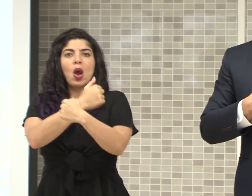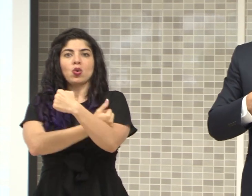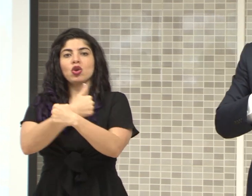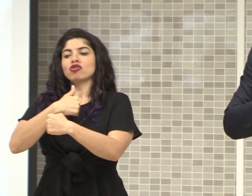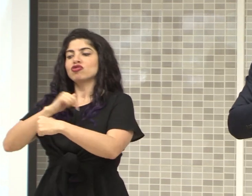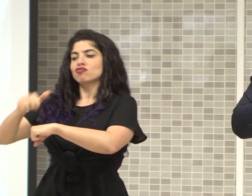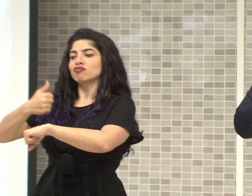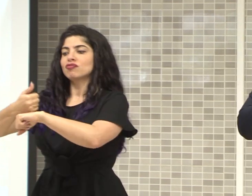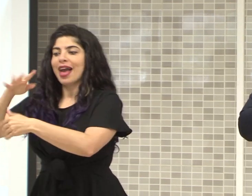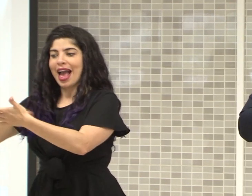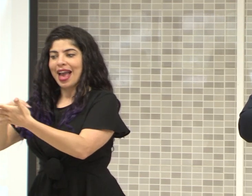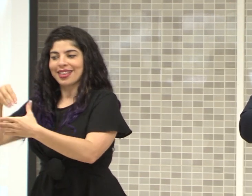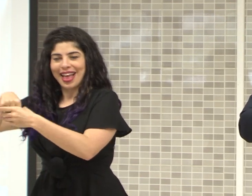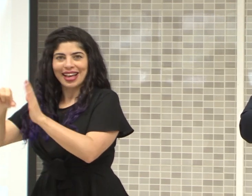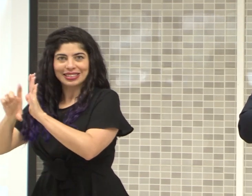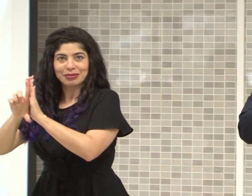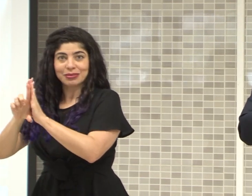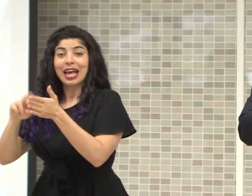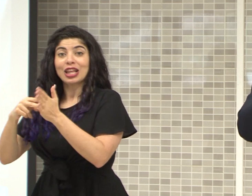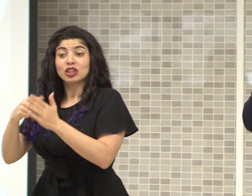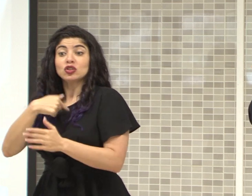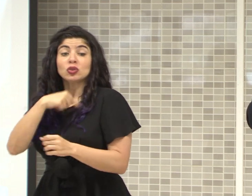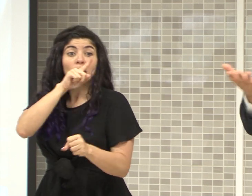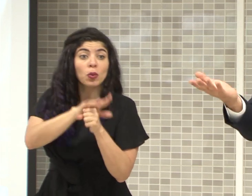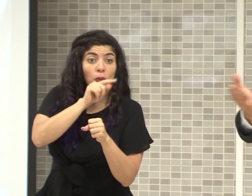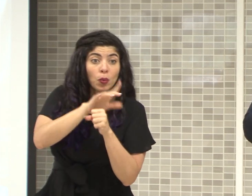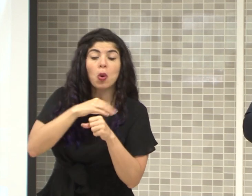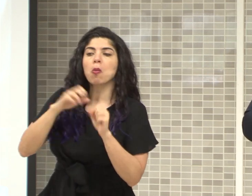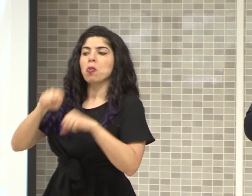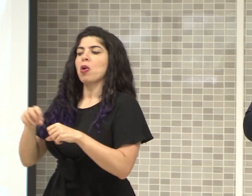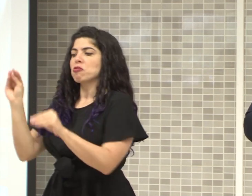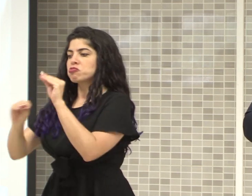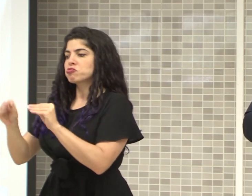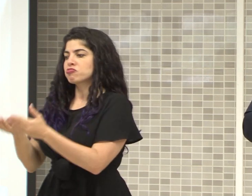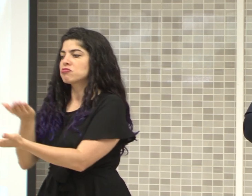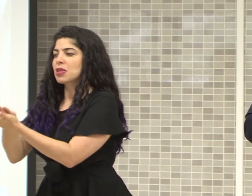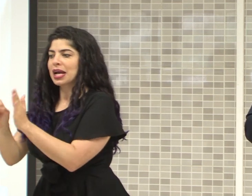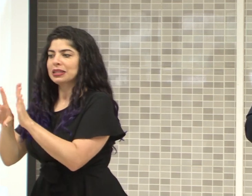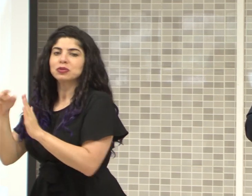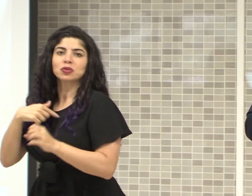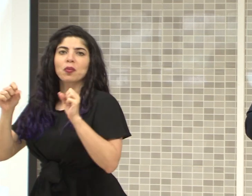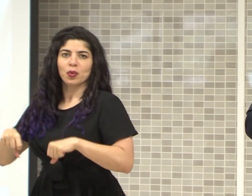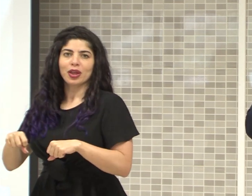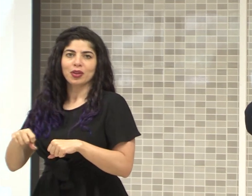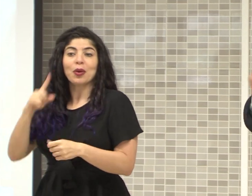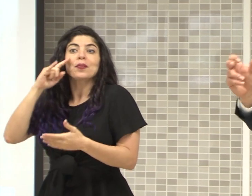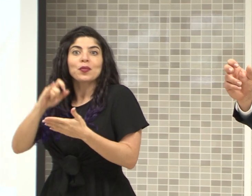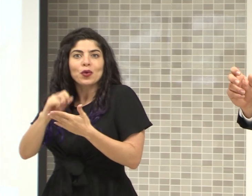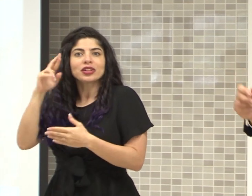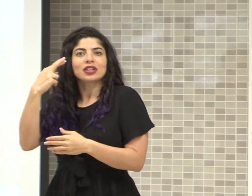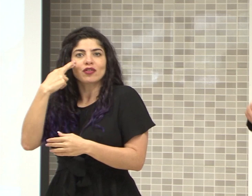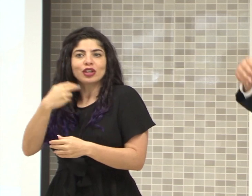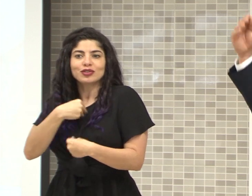la agenda, pueda convocar, lo que yo me comprometa a convocar. Esa es la razón. Y quiero